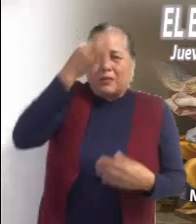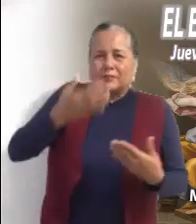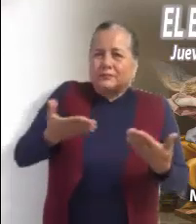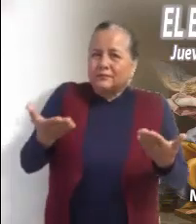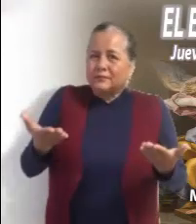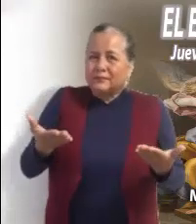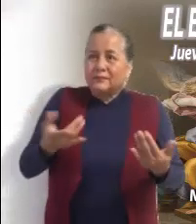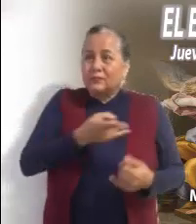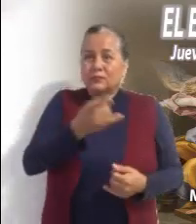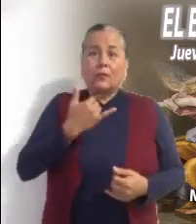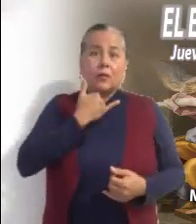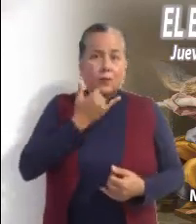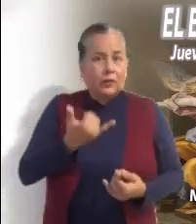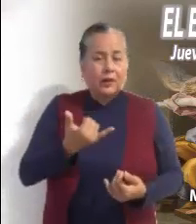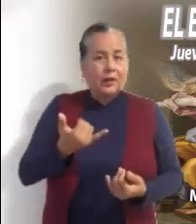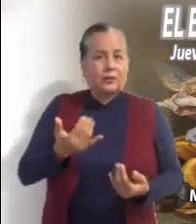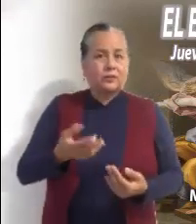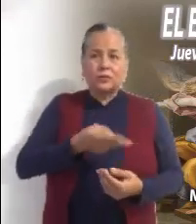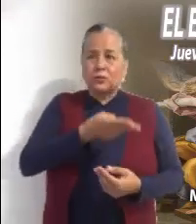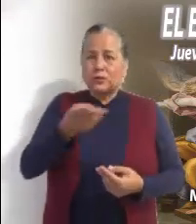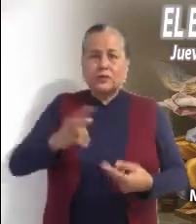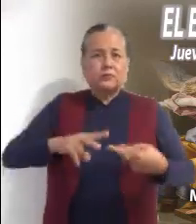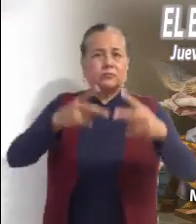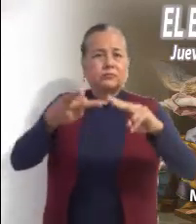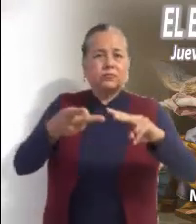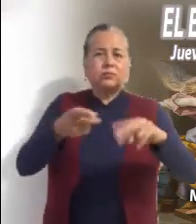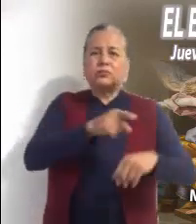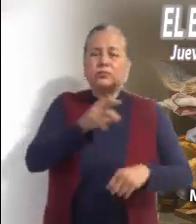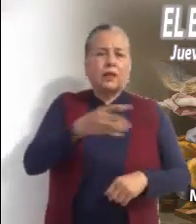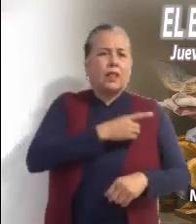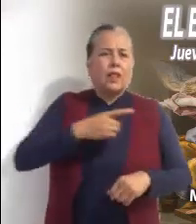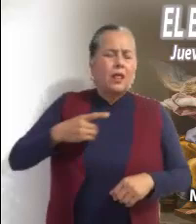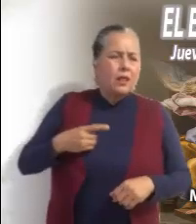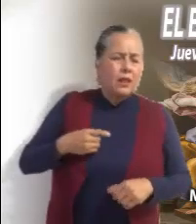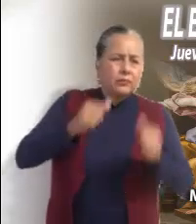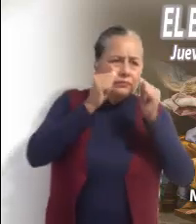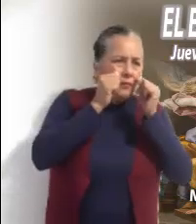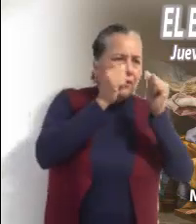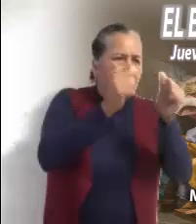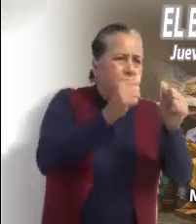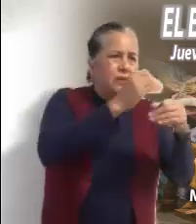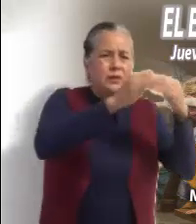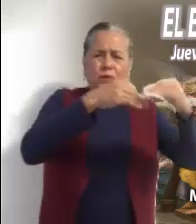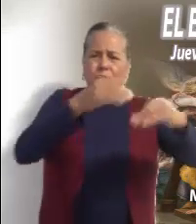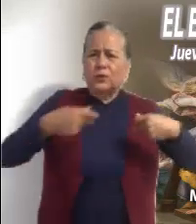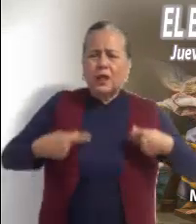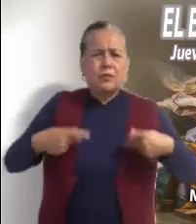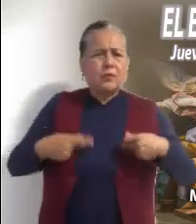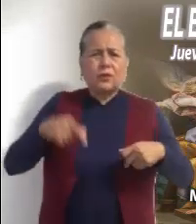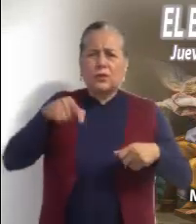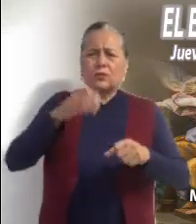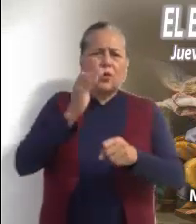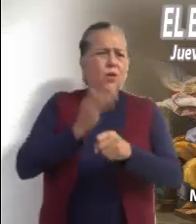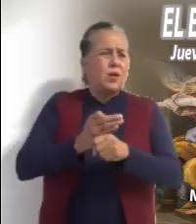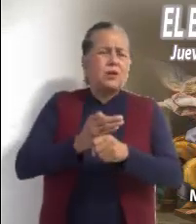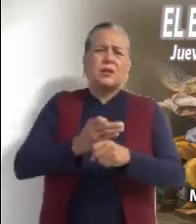Quizás este día deberíamos dar nombre y rostro A todas esas víctimas de la violencia y del